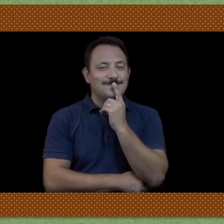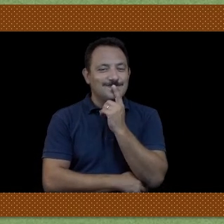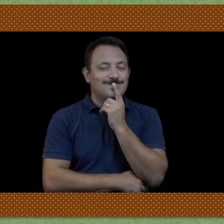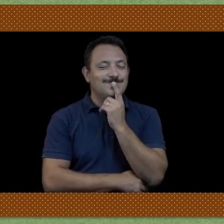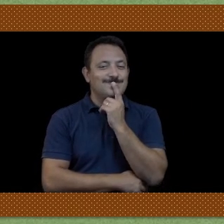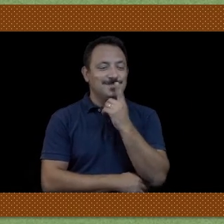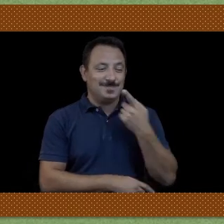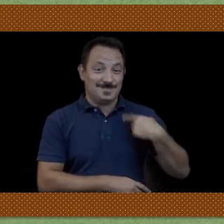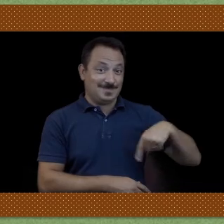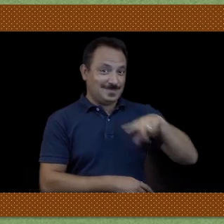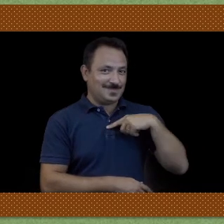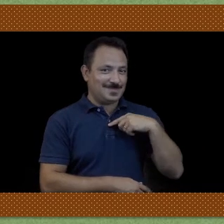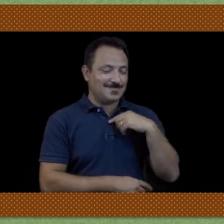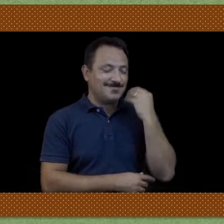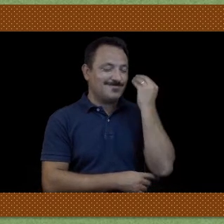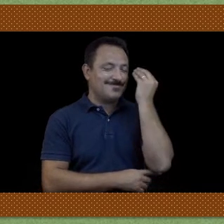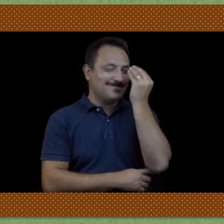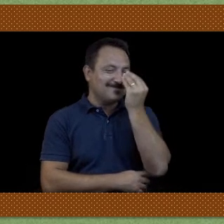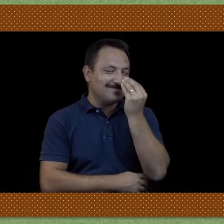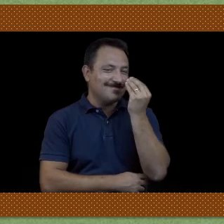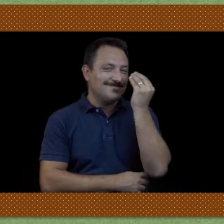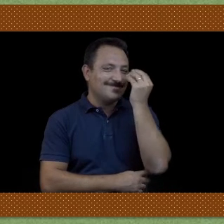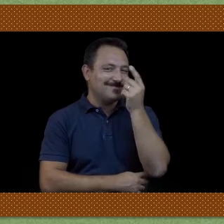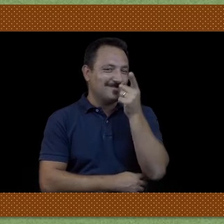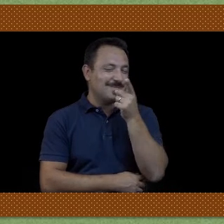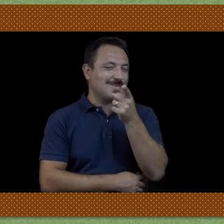O vuoi che indoviniamo quello che hai?